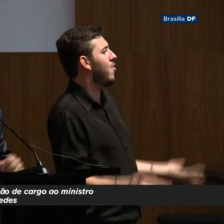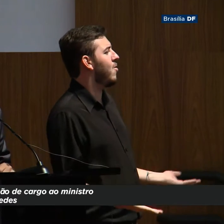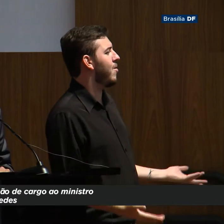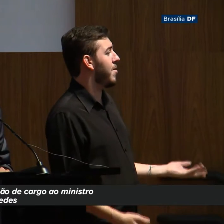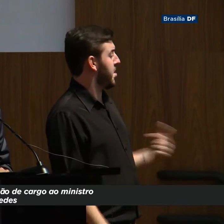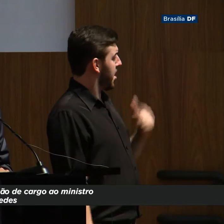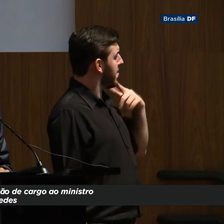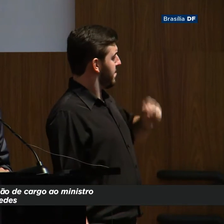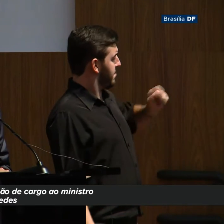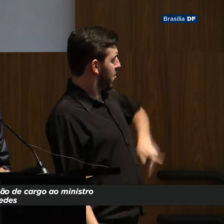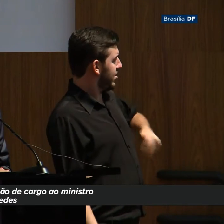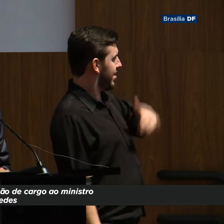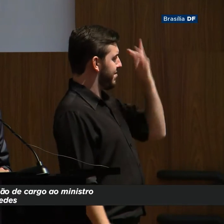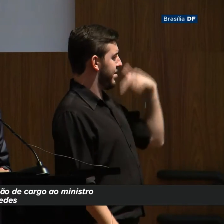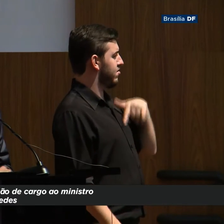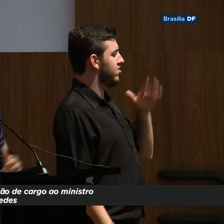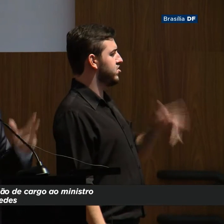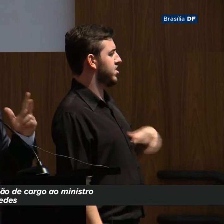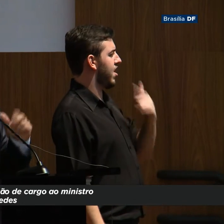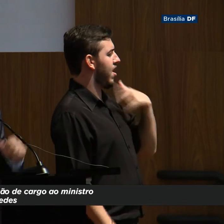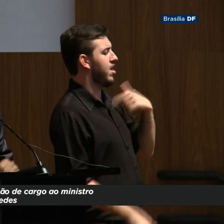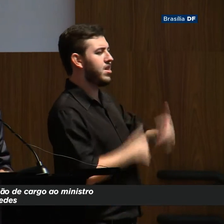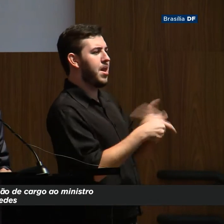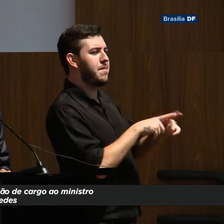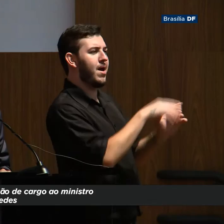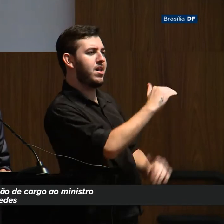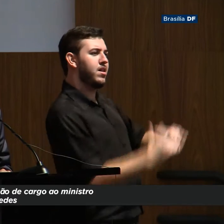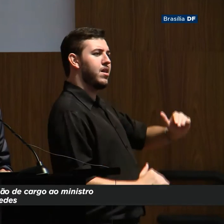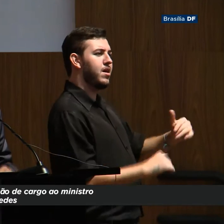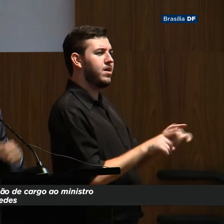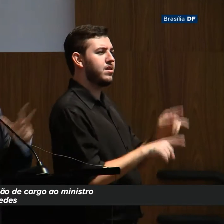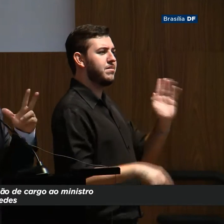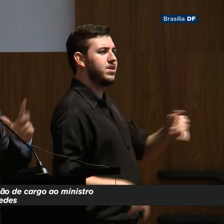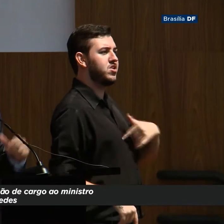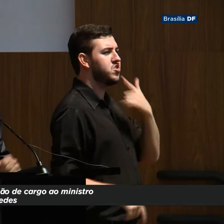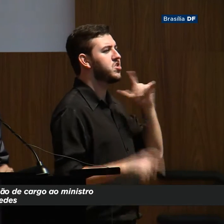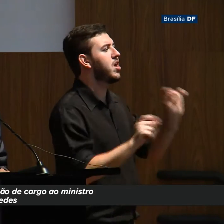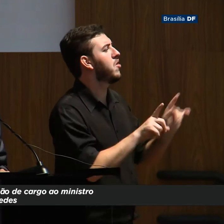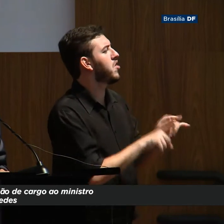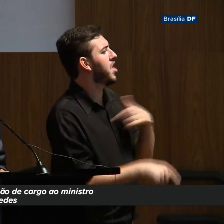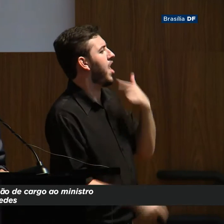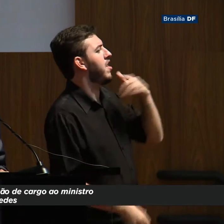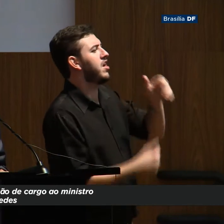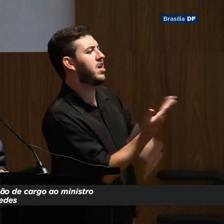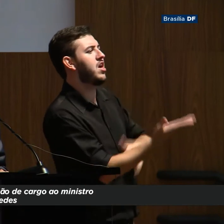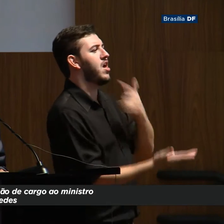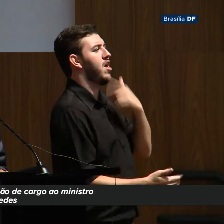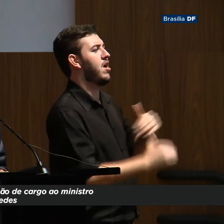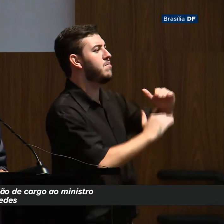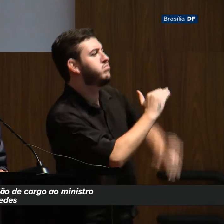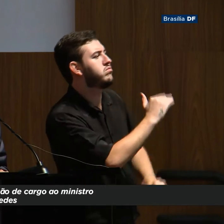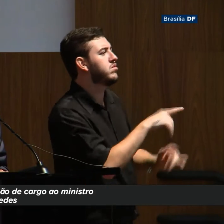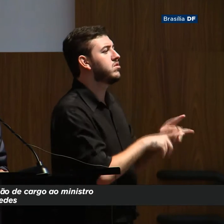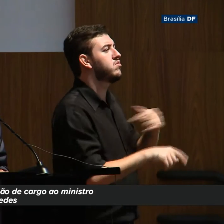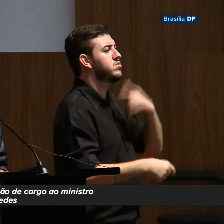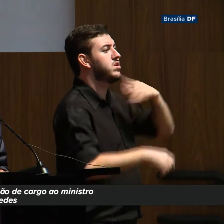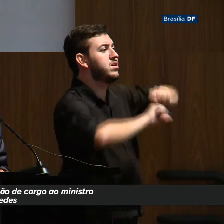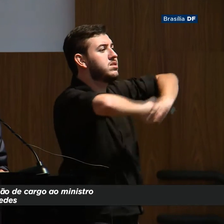aposentadorias para quem já tem estabilidade de emprego, aposentadorias generosas, fabrica desigualdades no sistema previdenciário,